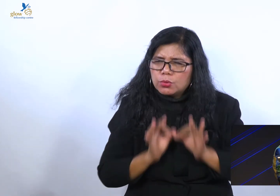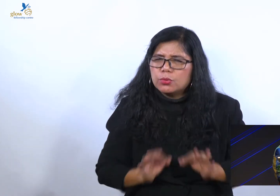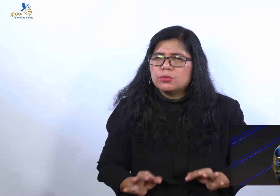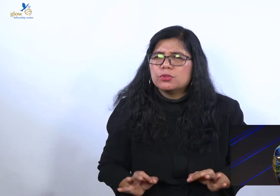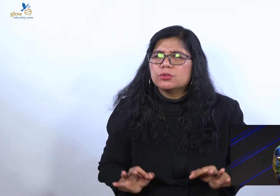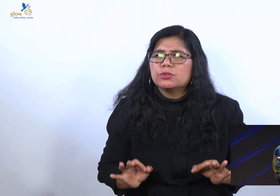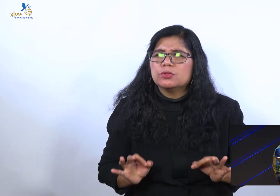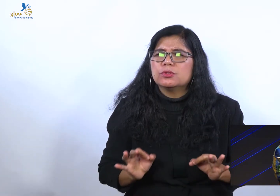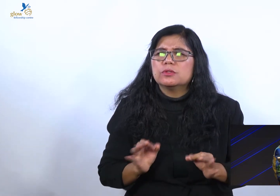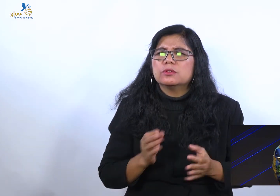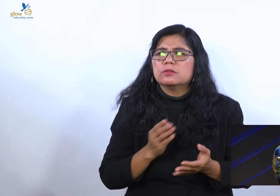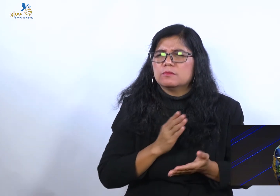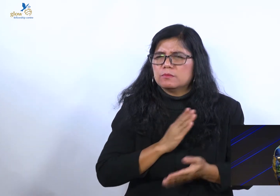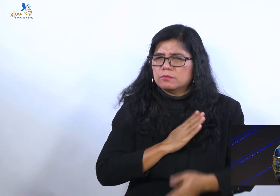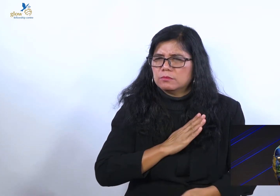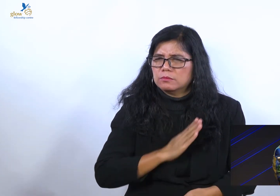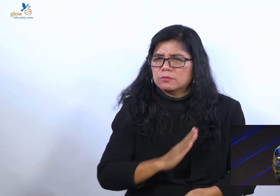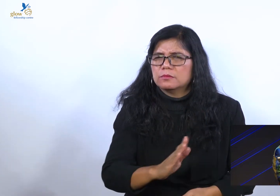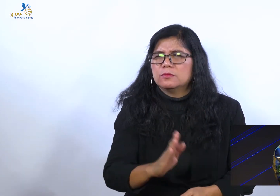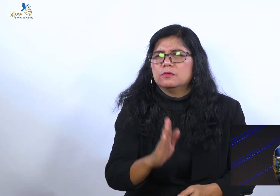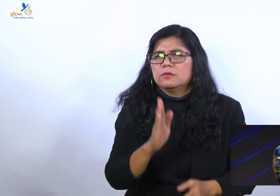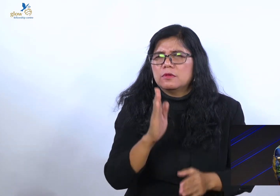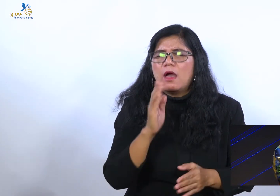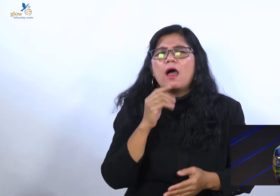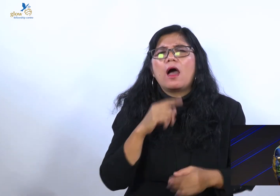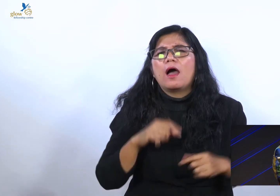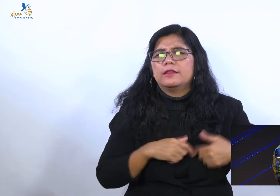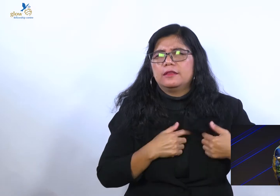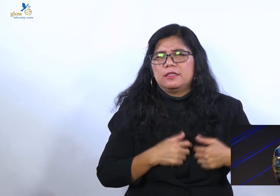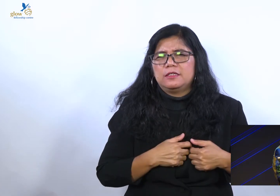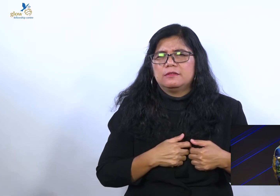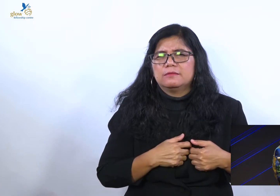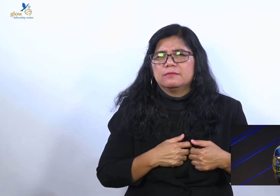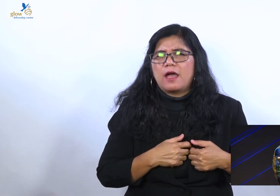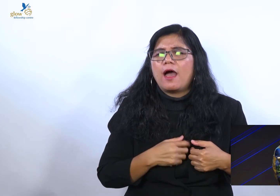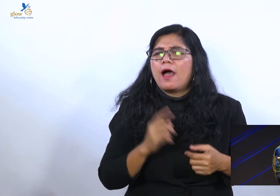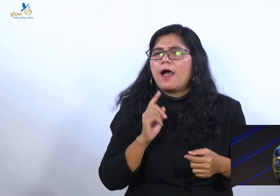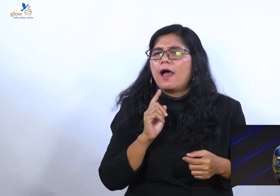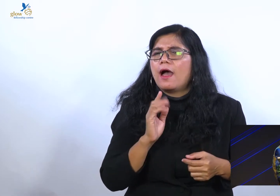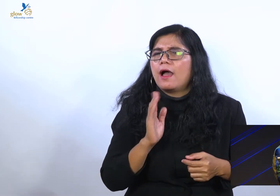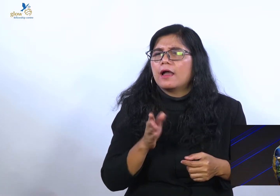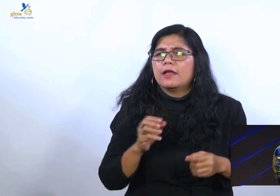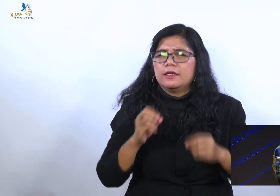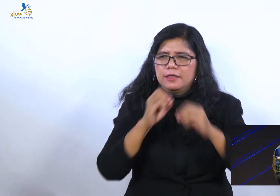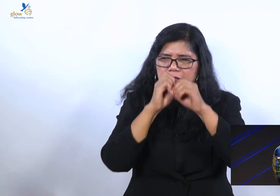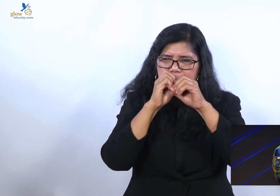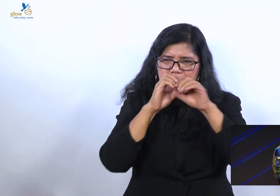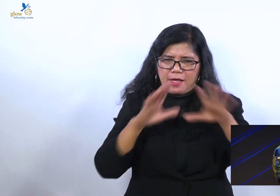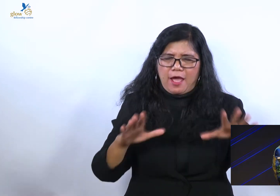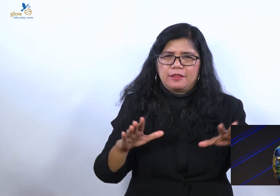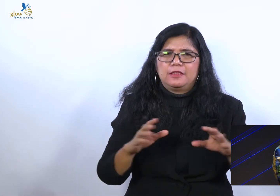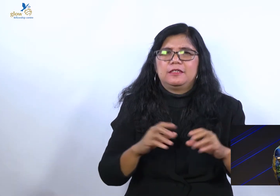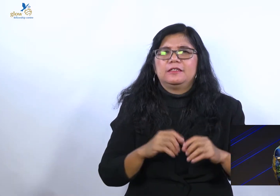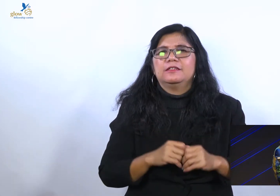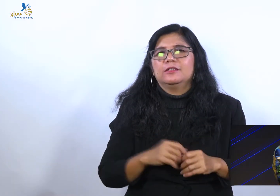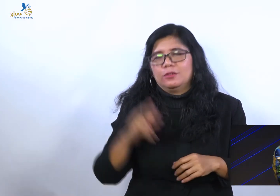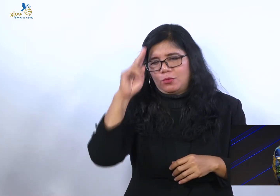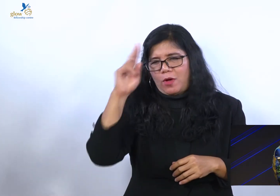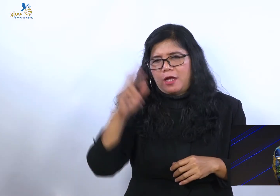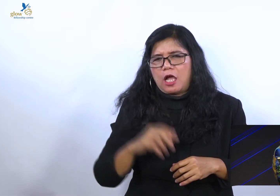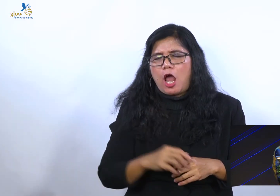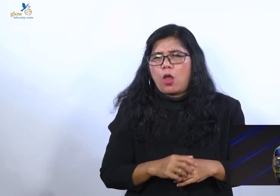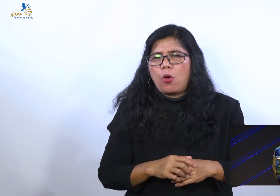Tetapi yang hatinya busuk akan dimuntahkan oleh Tuhan. Sebagai hamba Tuhan.